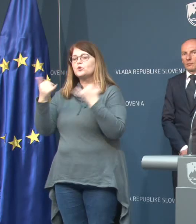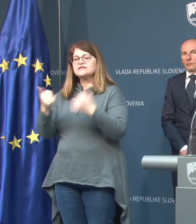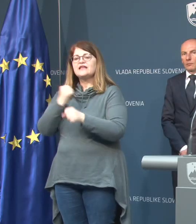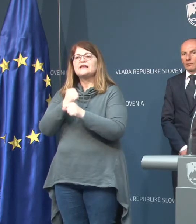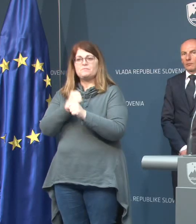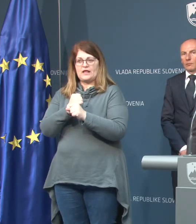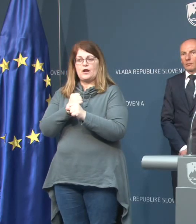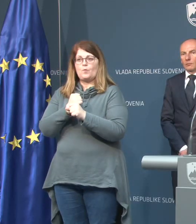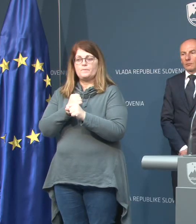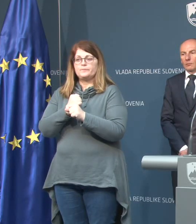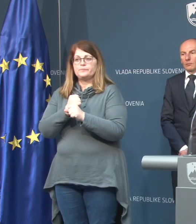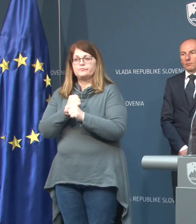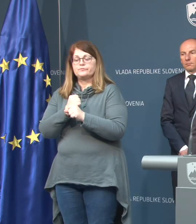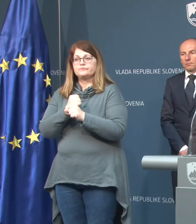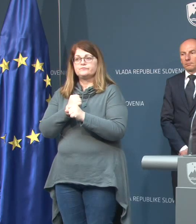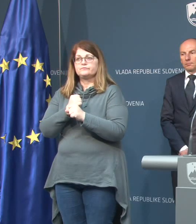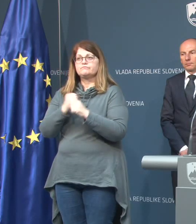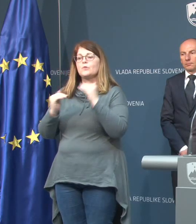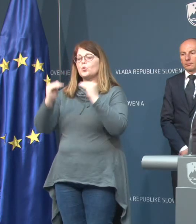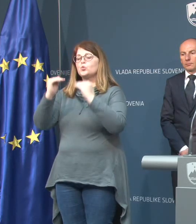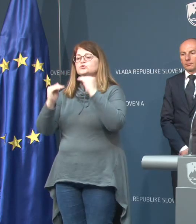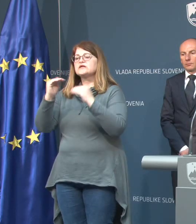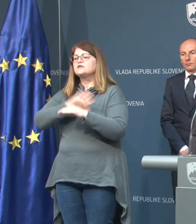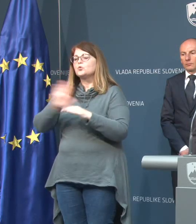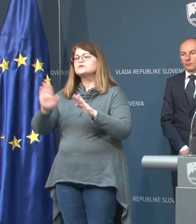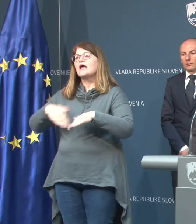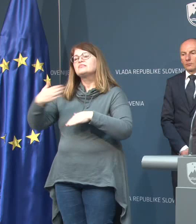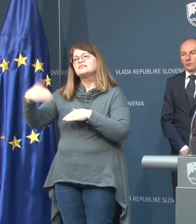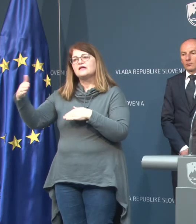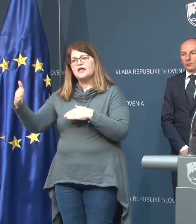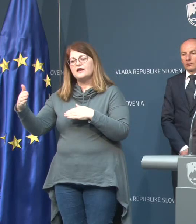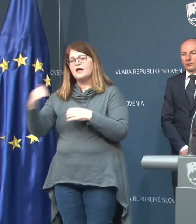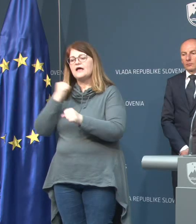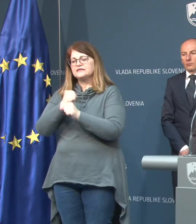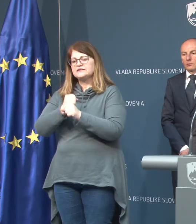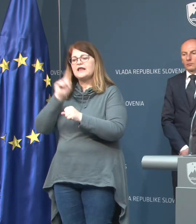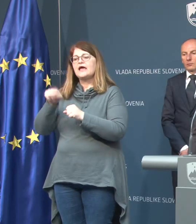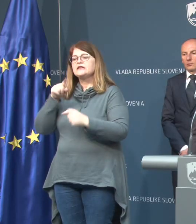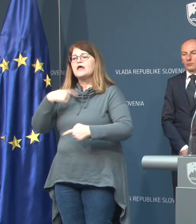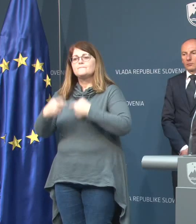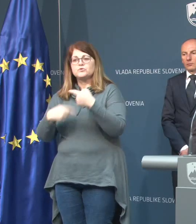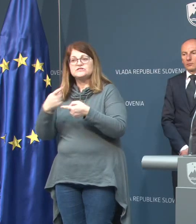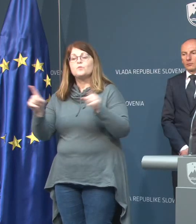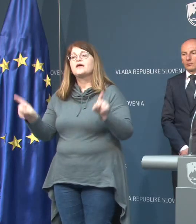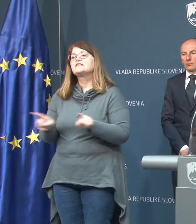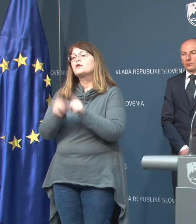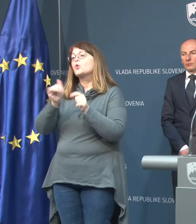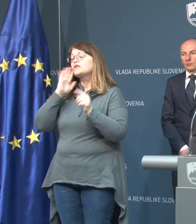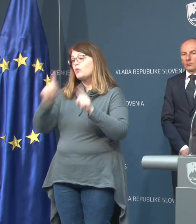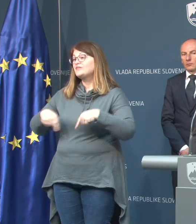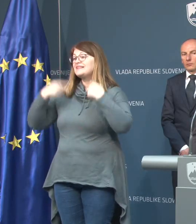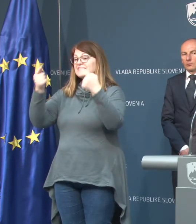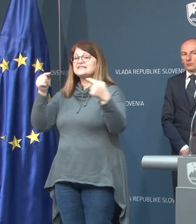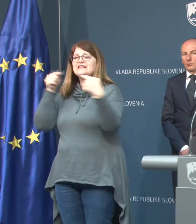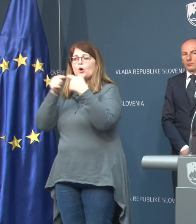delom pravzaprav uskladili vsa nadaljna dela in postopke, tako da bodo naslednji